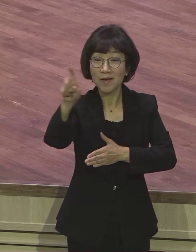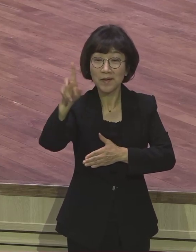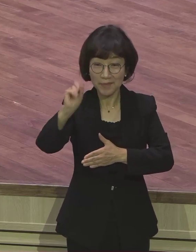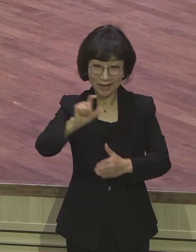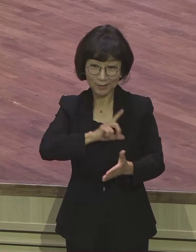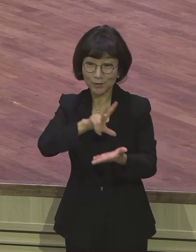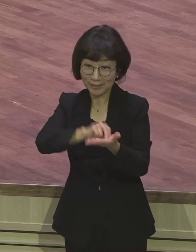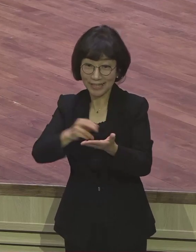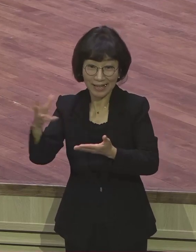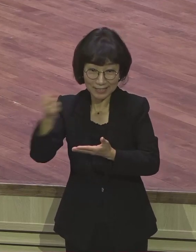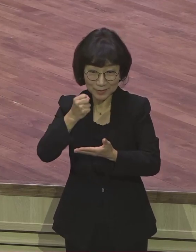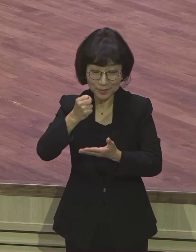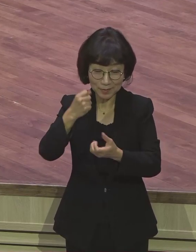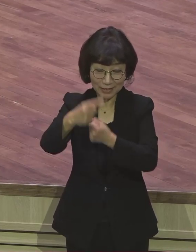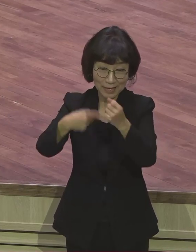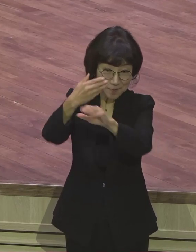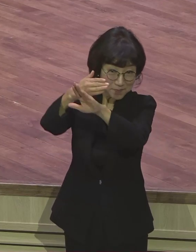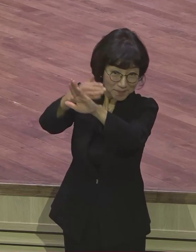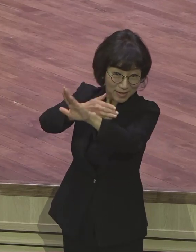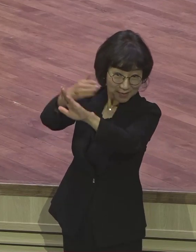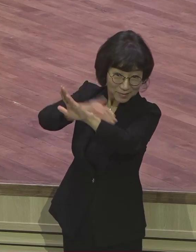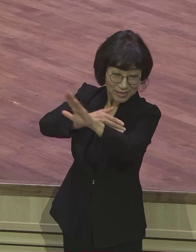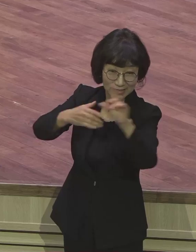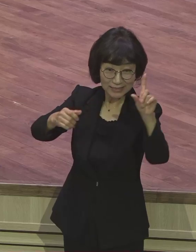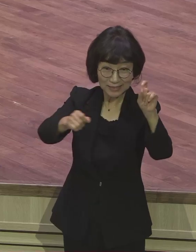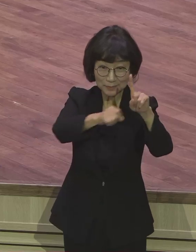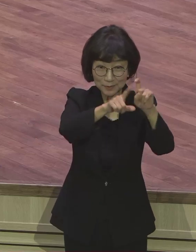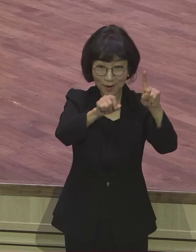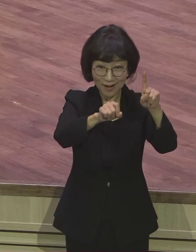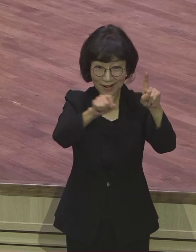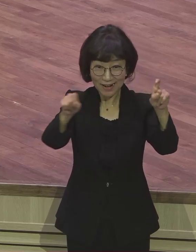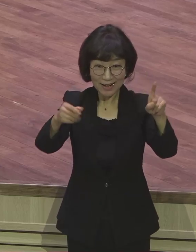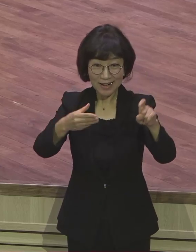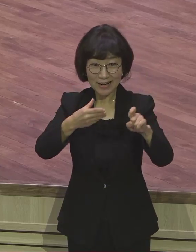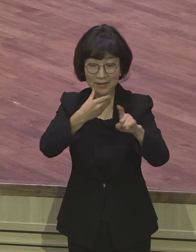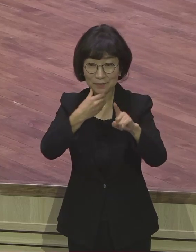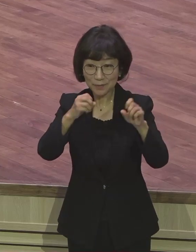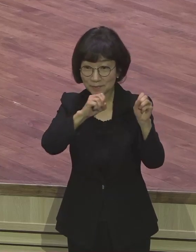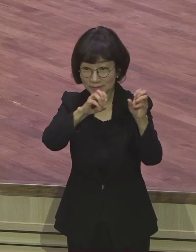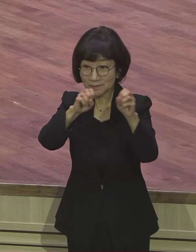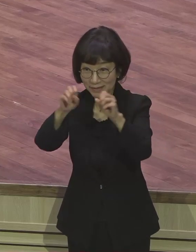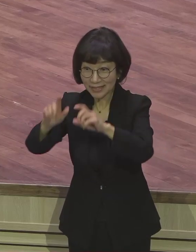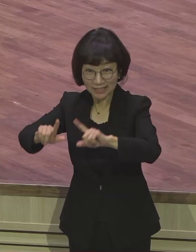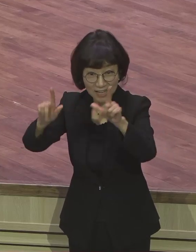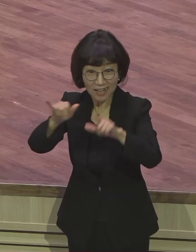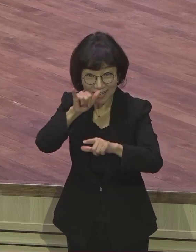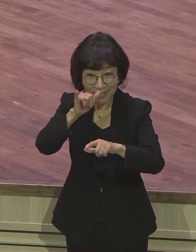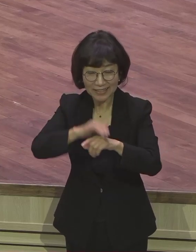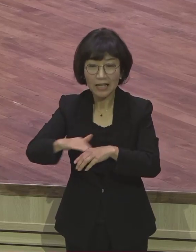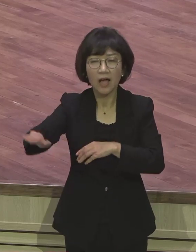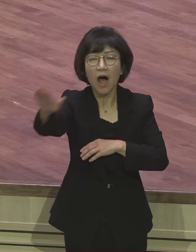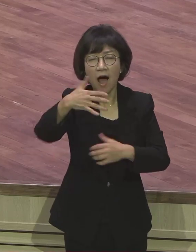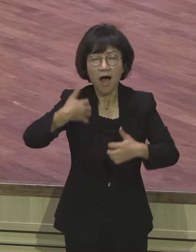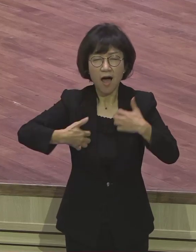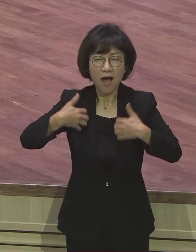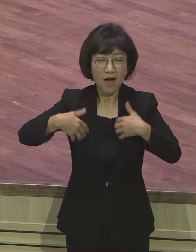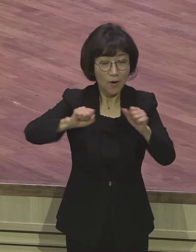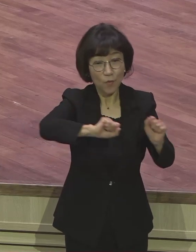생명 살리열망 이런 기쁨의 장을 열었습니다. 이런 기쁨을 회복하라고 기쁨의 삶을 살아라고